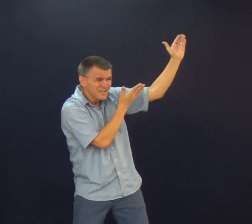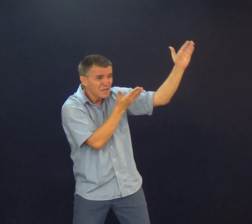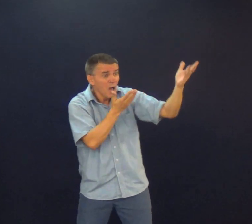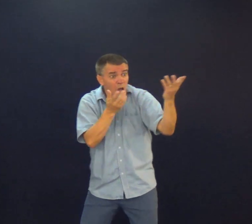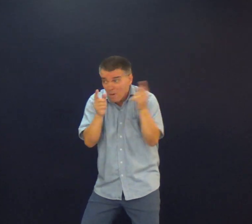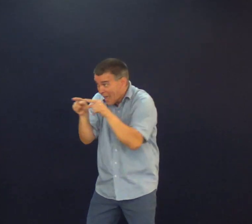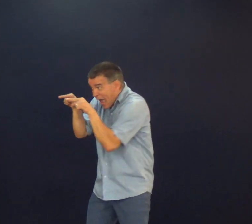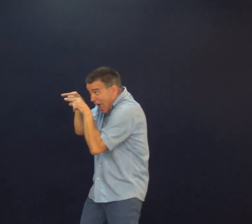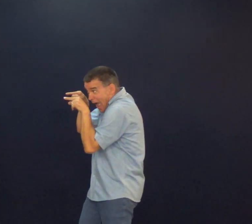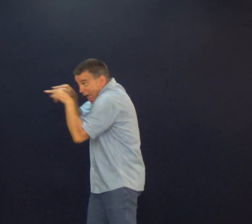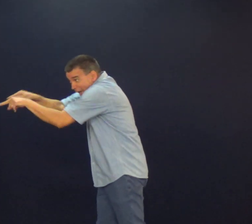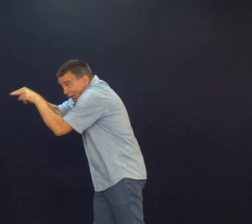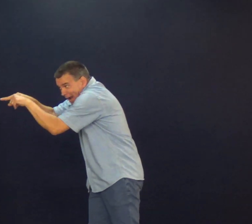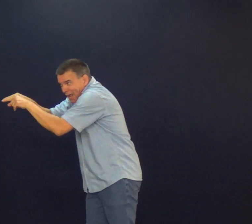O mundo nos oferece Coisas ruins